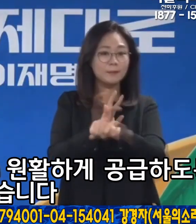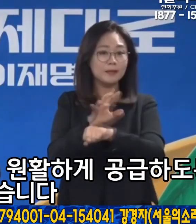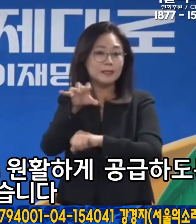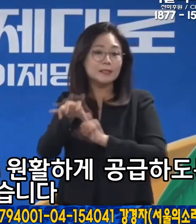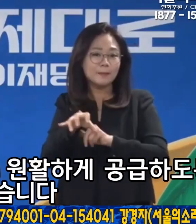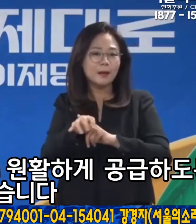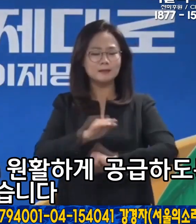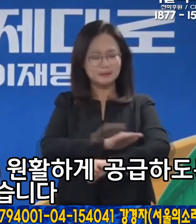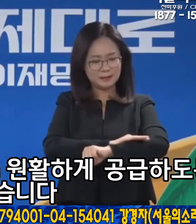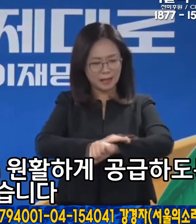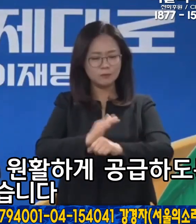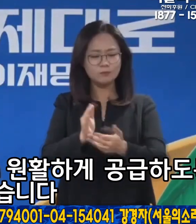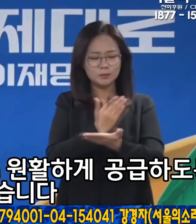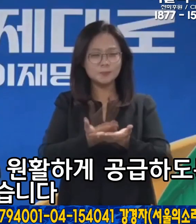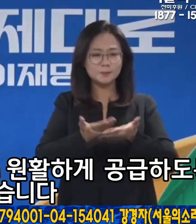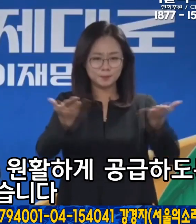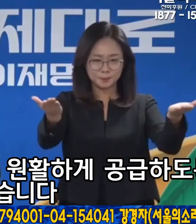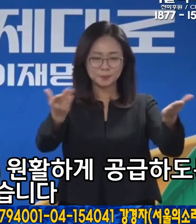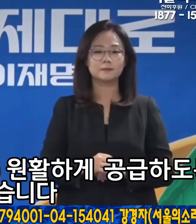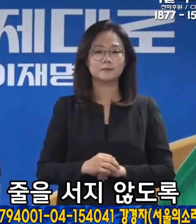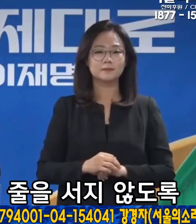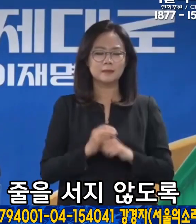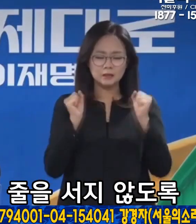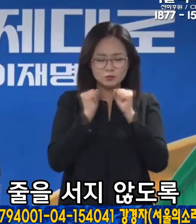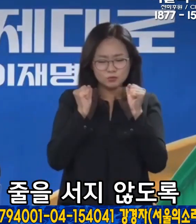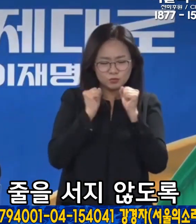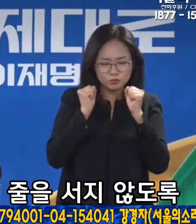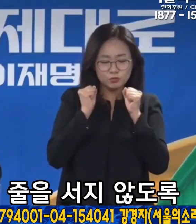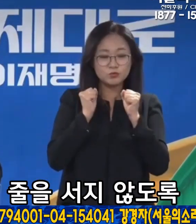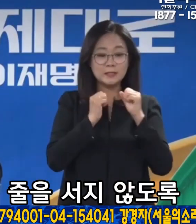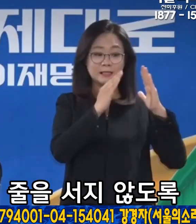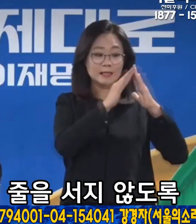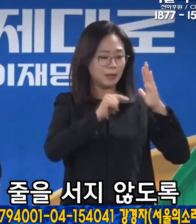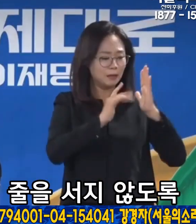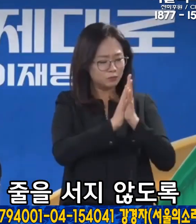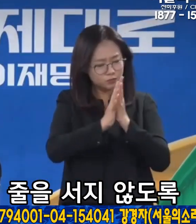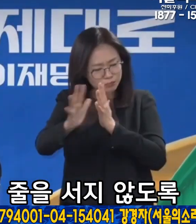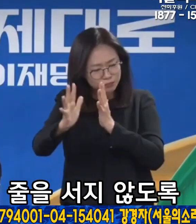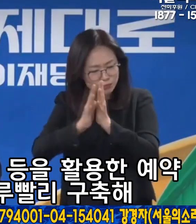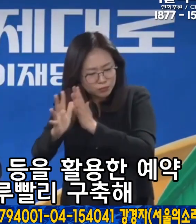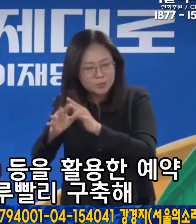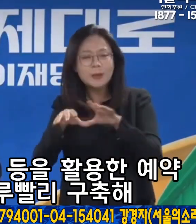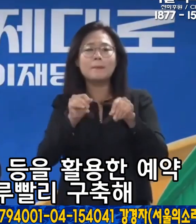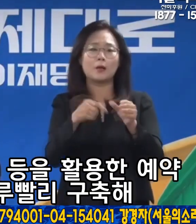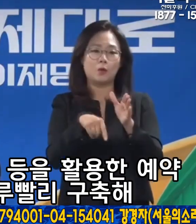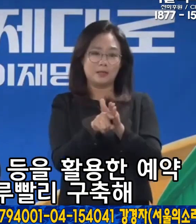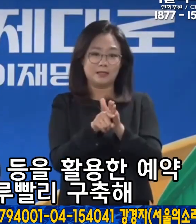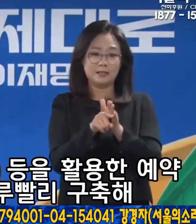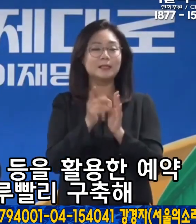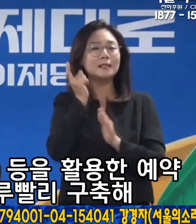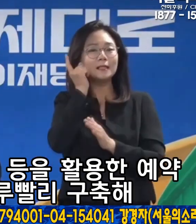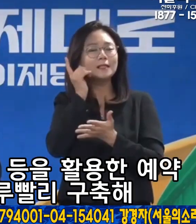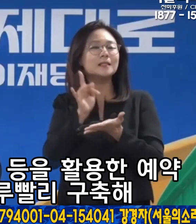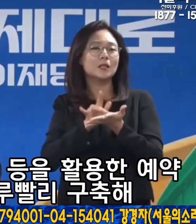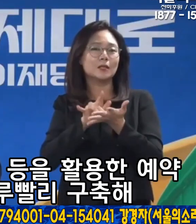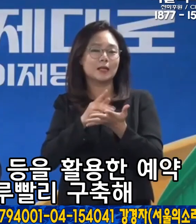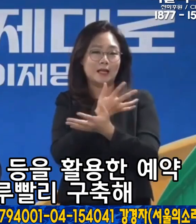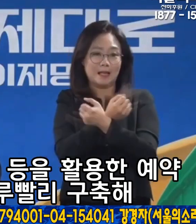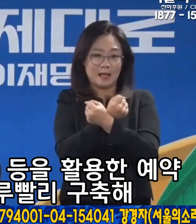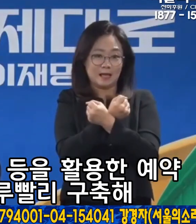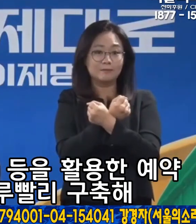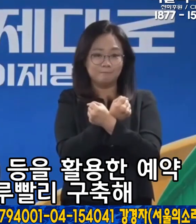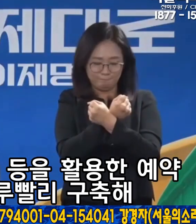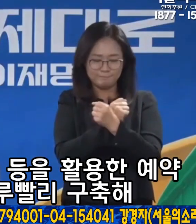원활하게 공급하도록 하겠습니다. 추운 날씨에 길게 줄을 서지 않도록 정부는 모바일 앱 등을 활용하는 예약